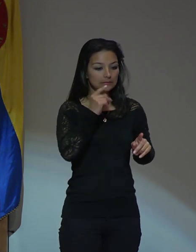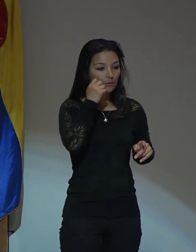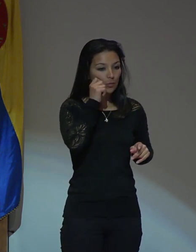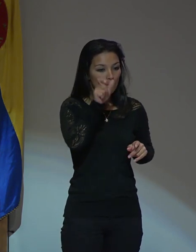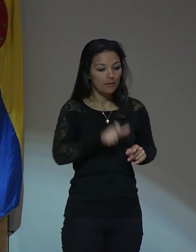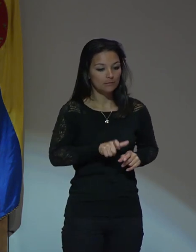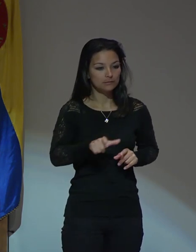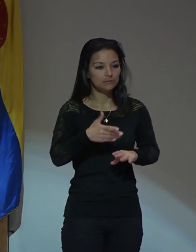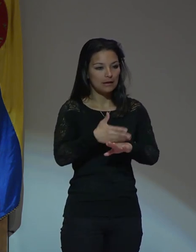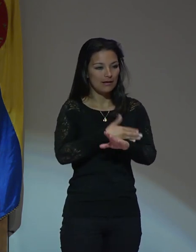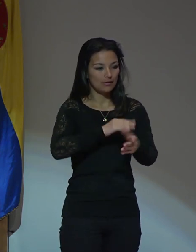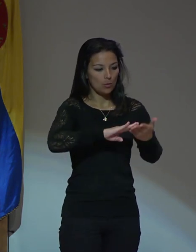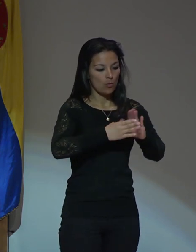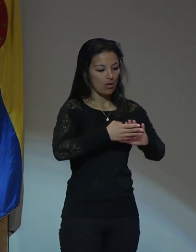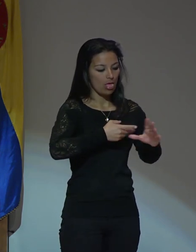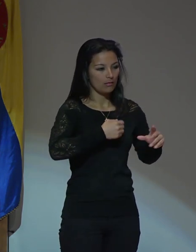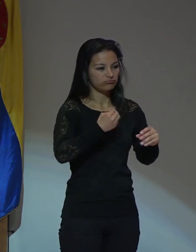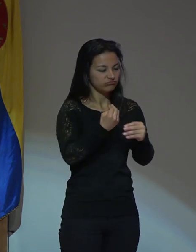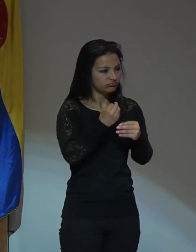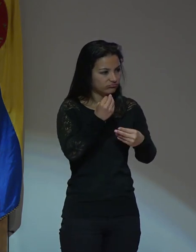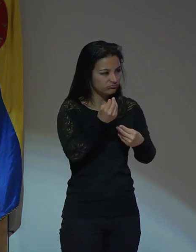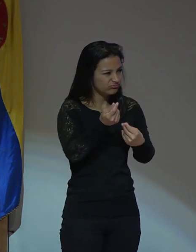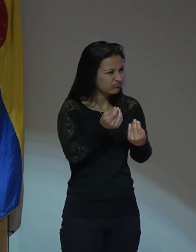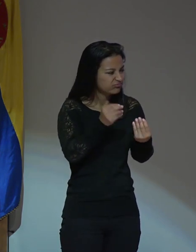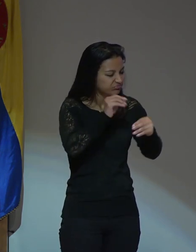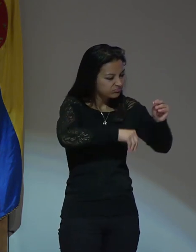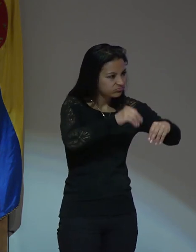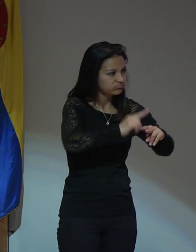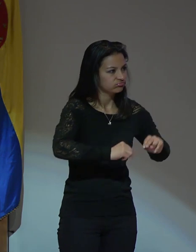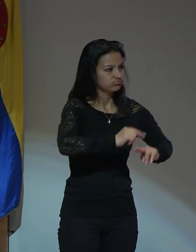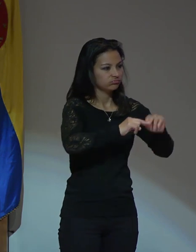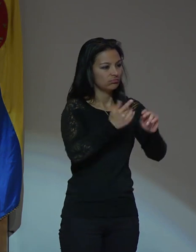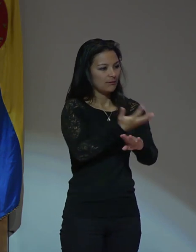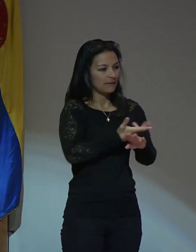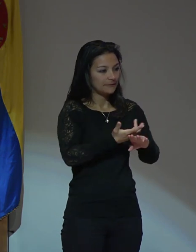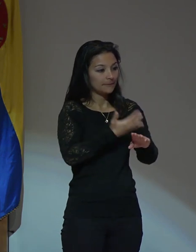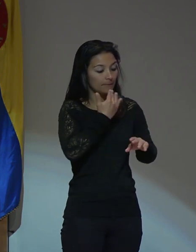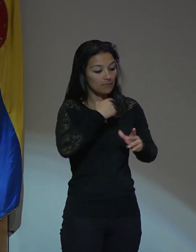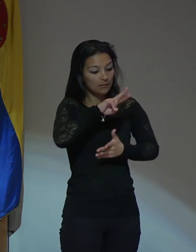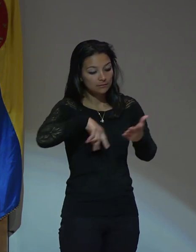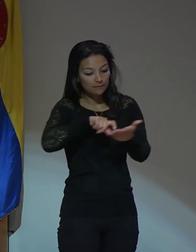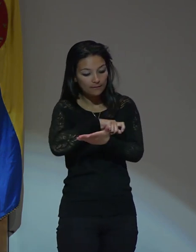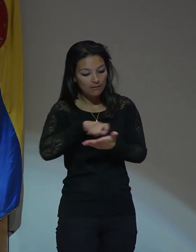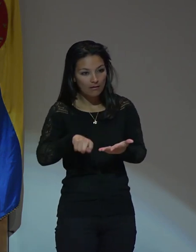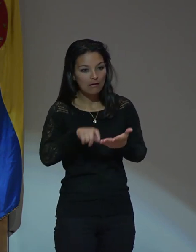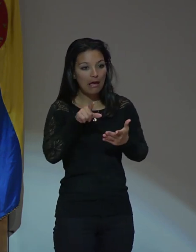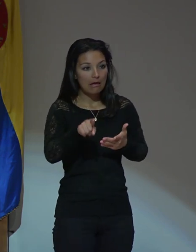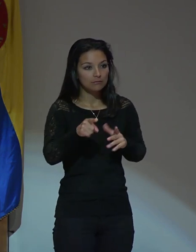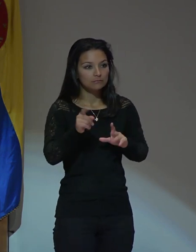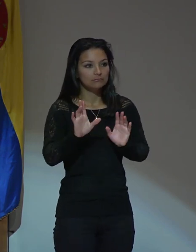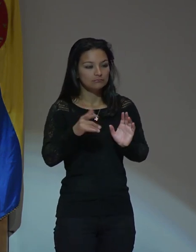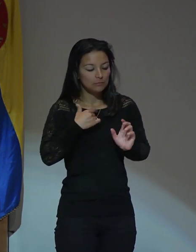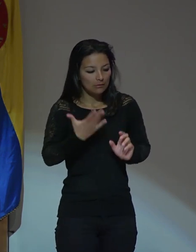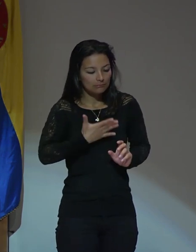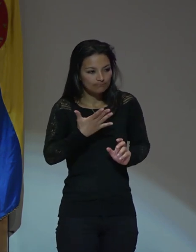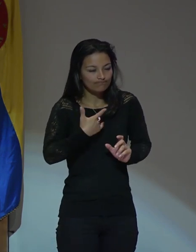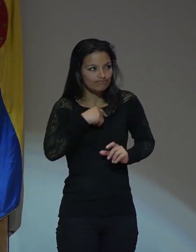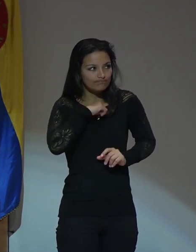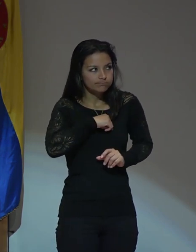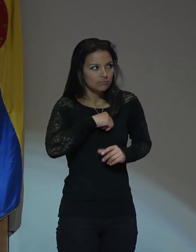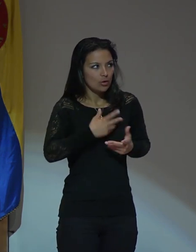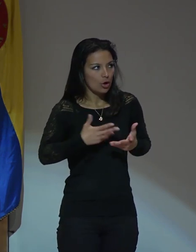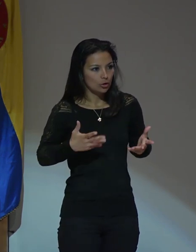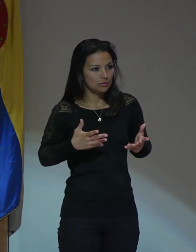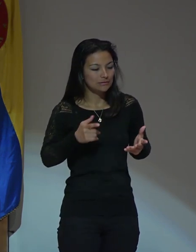ha creado comunidad y arte escribir o leer en estas condiciones es